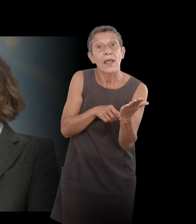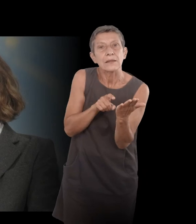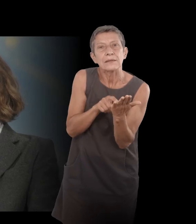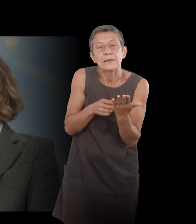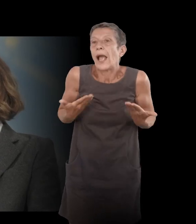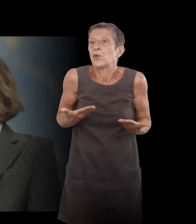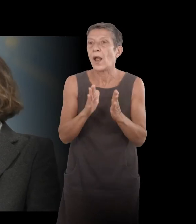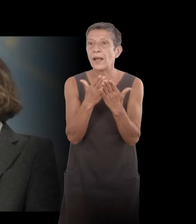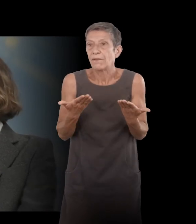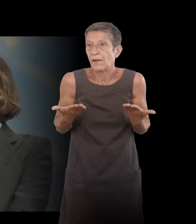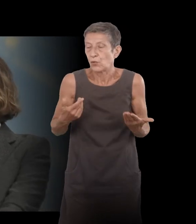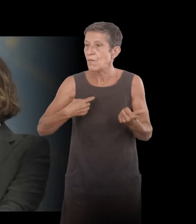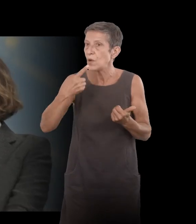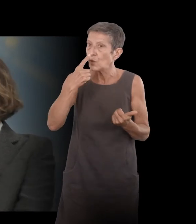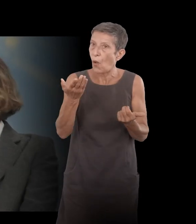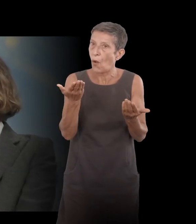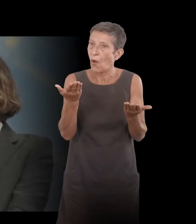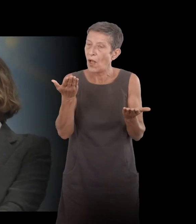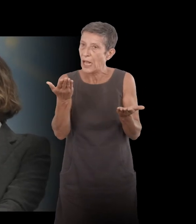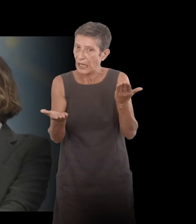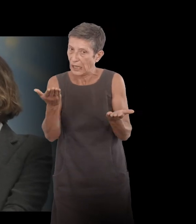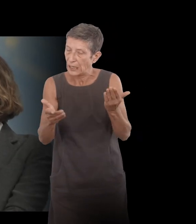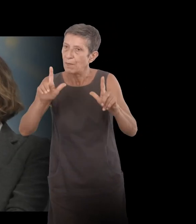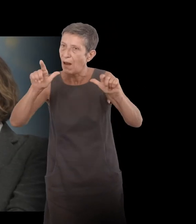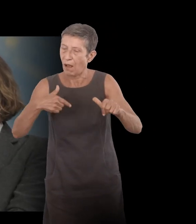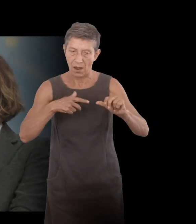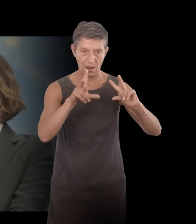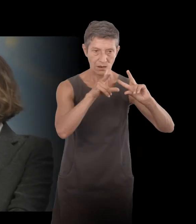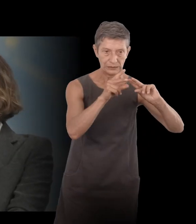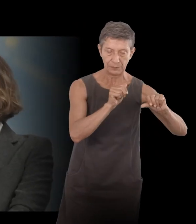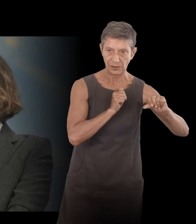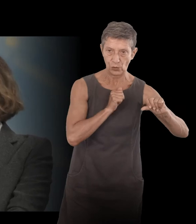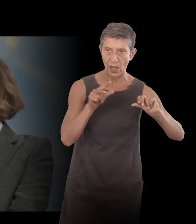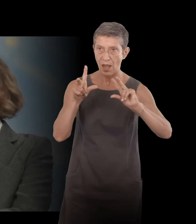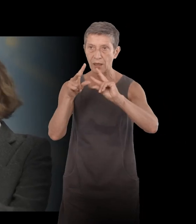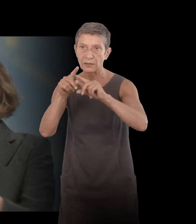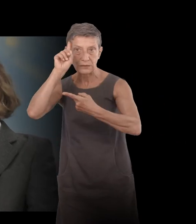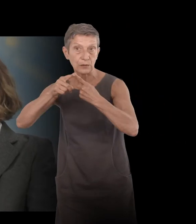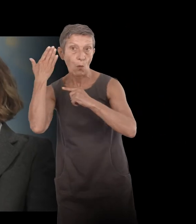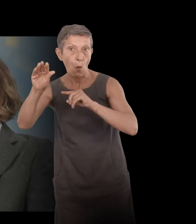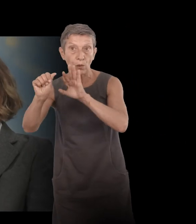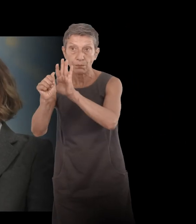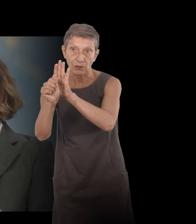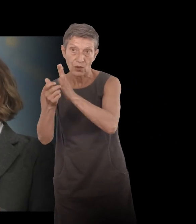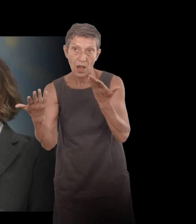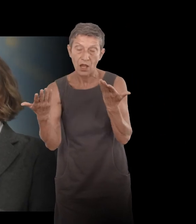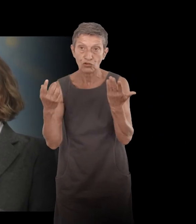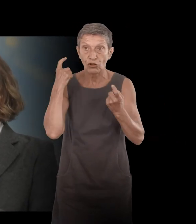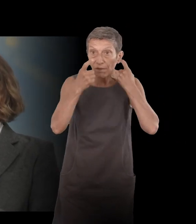un meilleur équilibre entre le récit personnel et le récit des autres, la réflexion, etc. On a